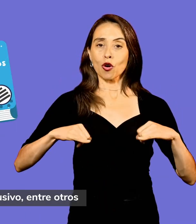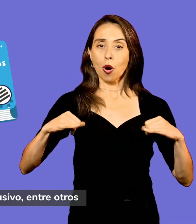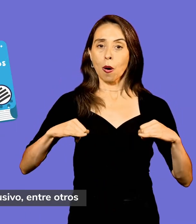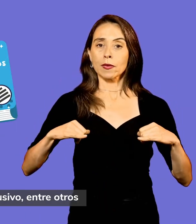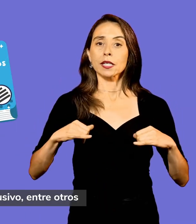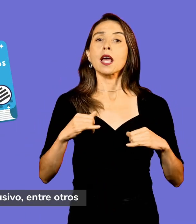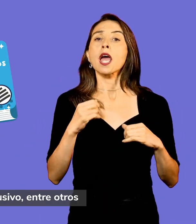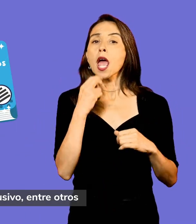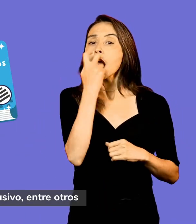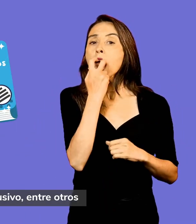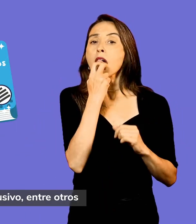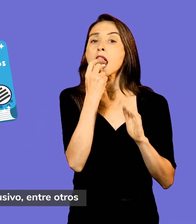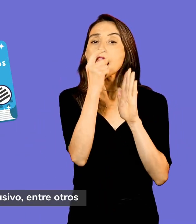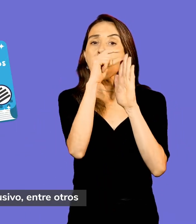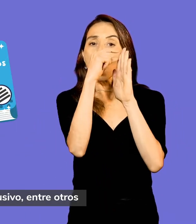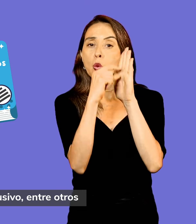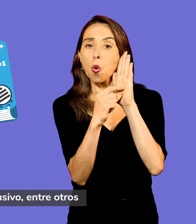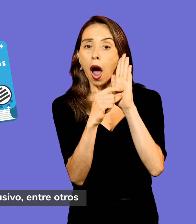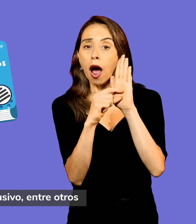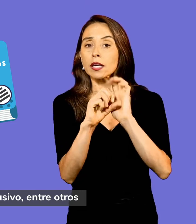lenguaje claro e inclusivo, entre otros.